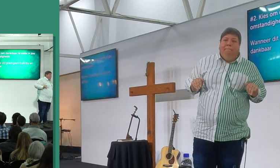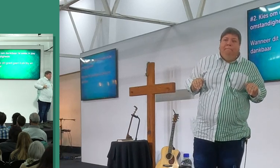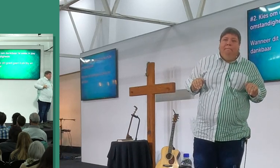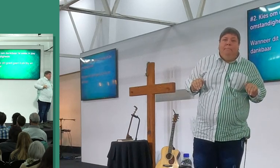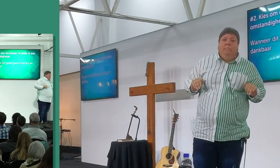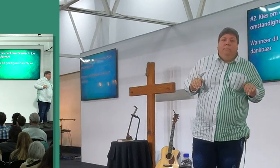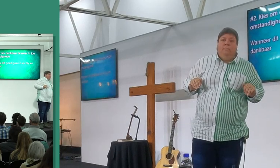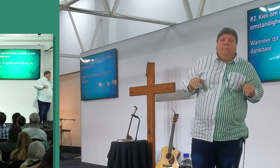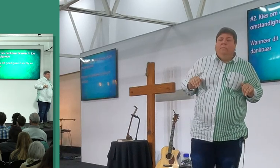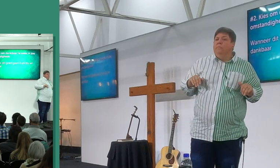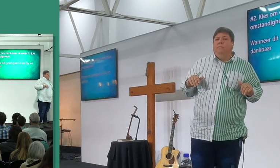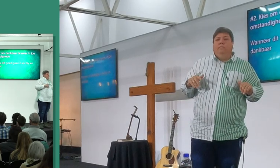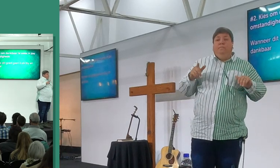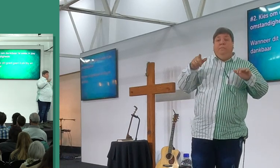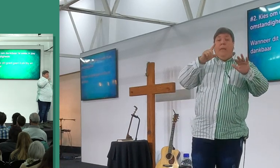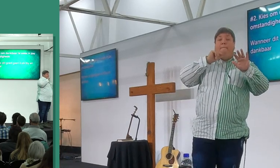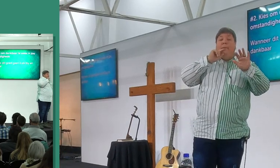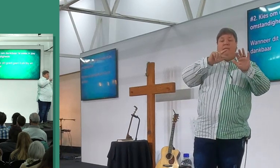teruggekom het, denk jylle was dankbaar,